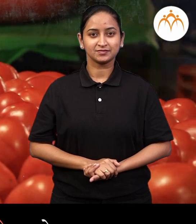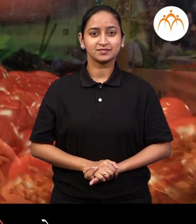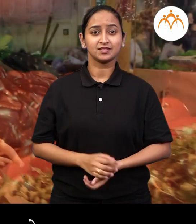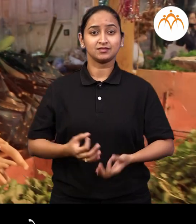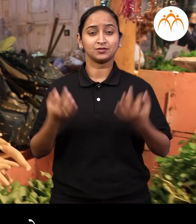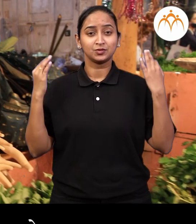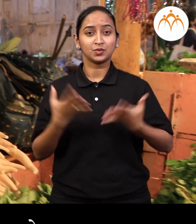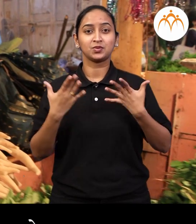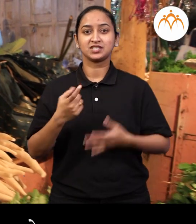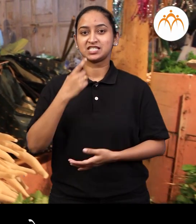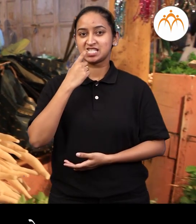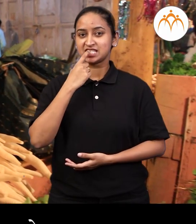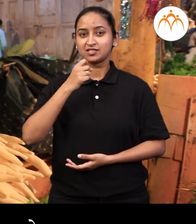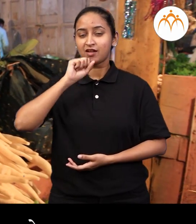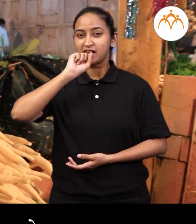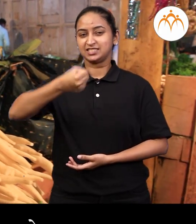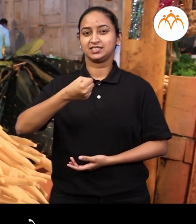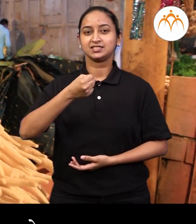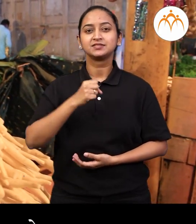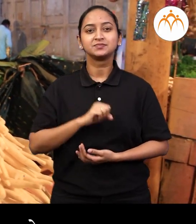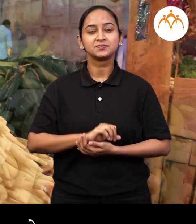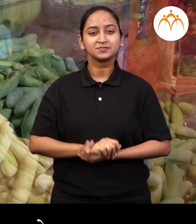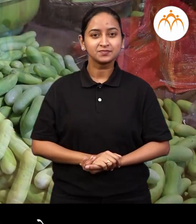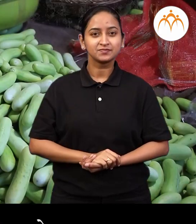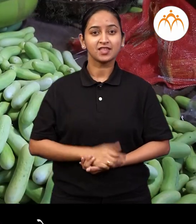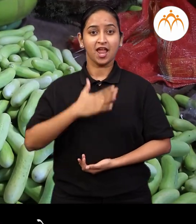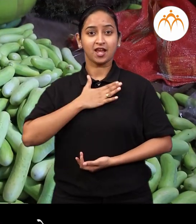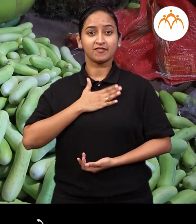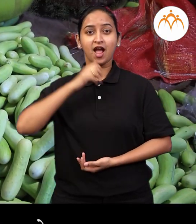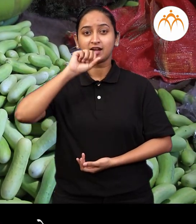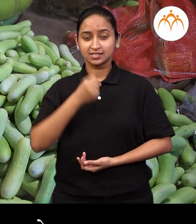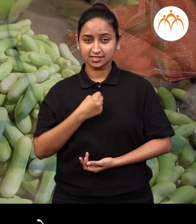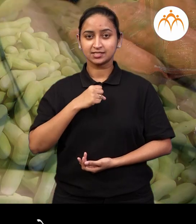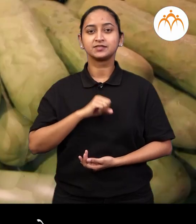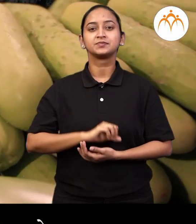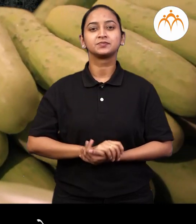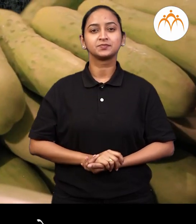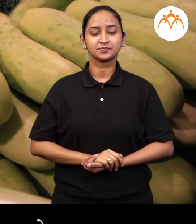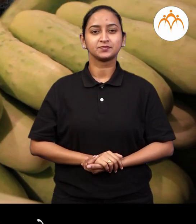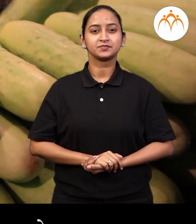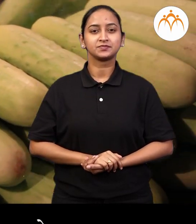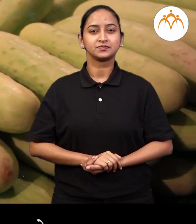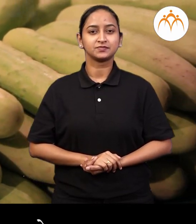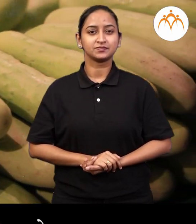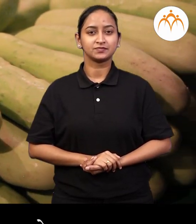ताजे ताजे मुले आहेत कोडी काकडी आहे